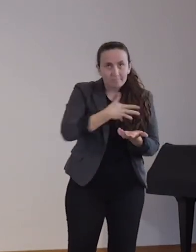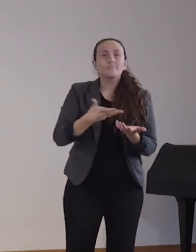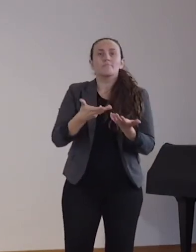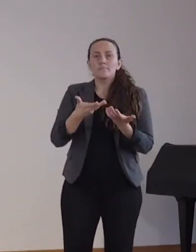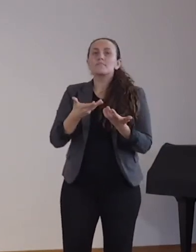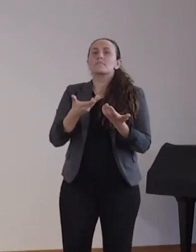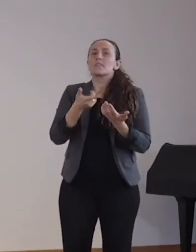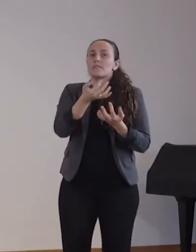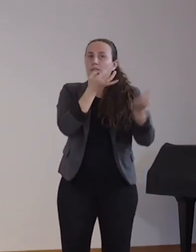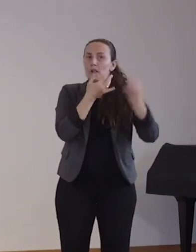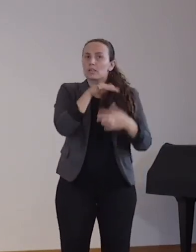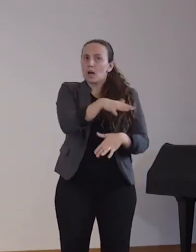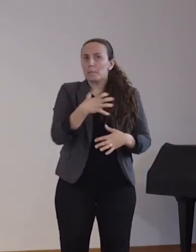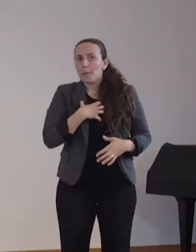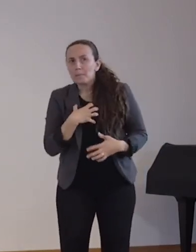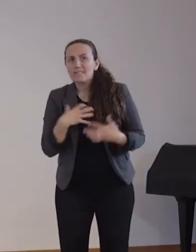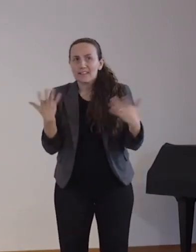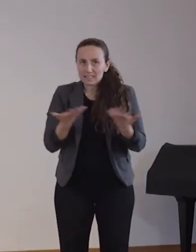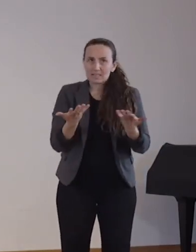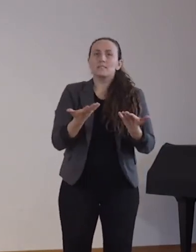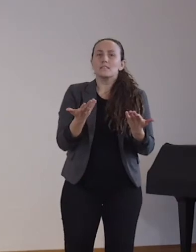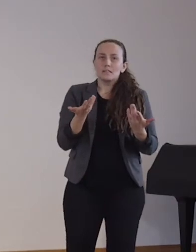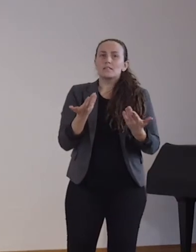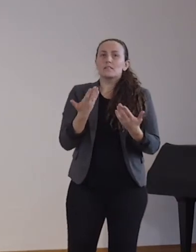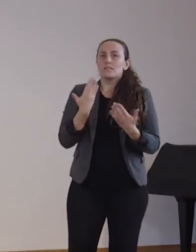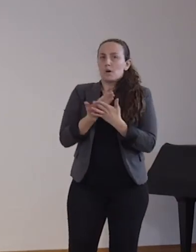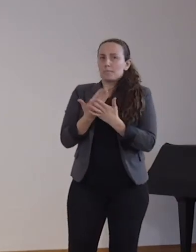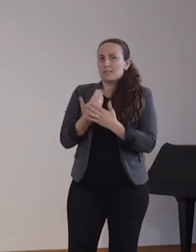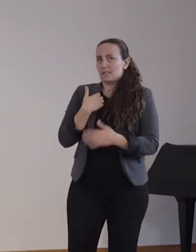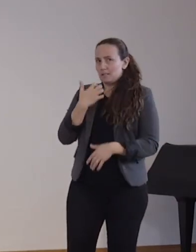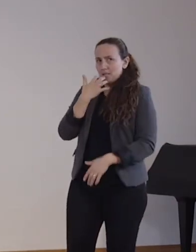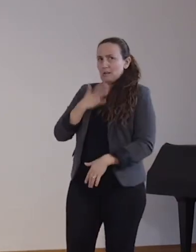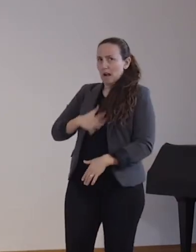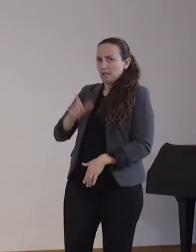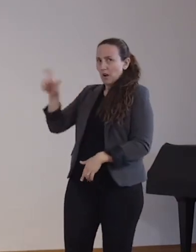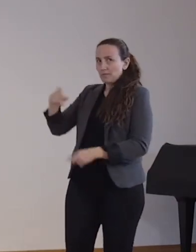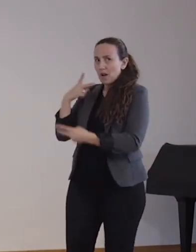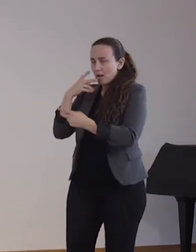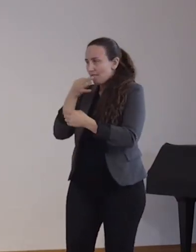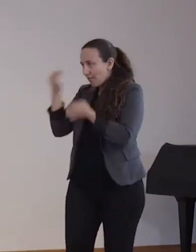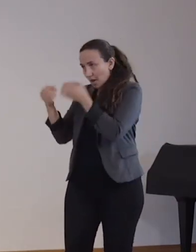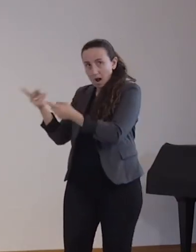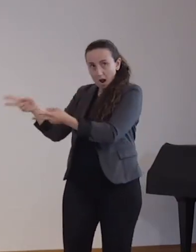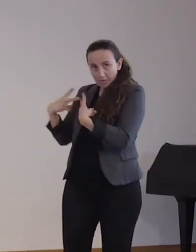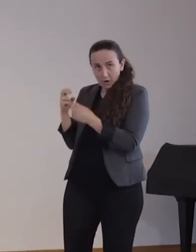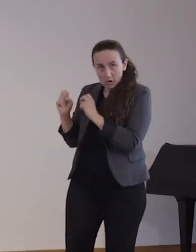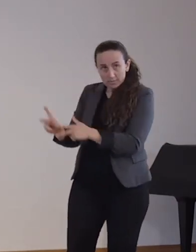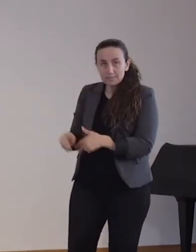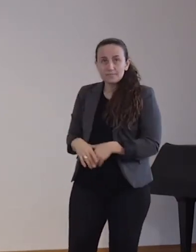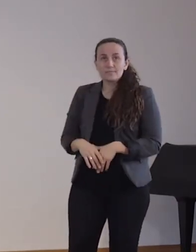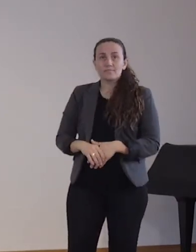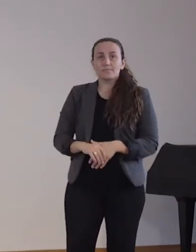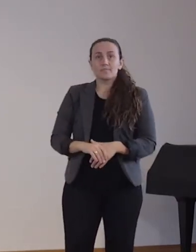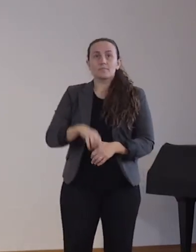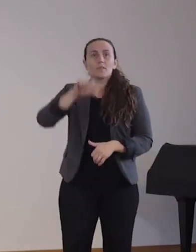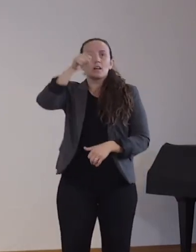Deswegen reden wir jetzt noch ein paar Fragen und Antworten. Hat das Impfen negative Wirkung auf andere Medikamente, insbesondere auch